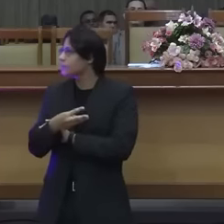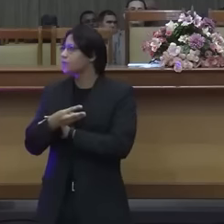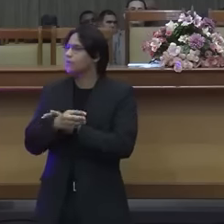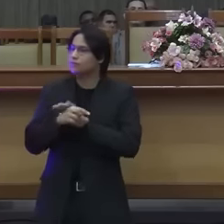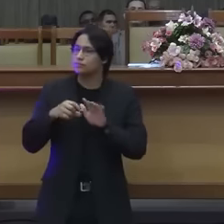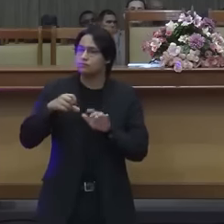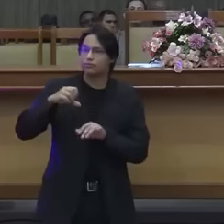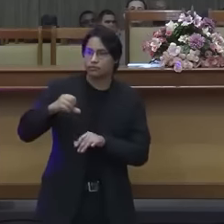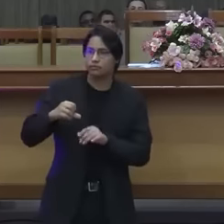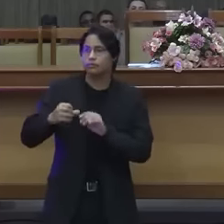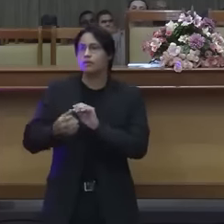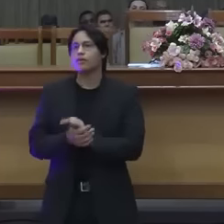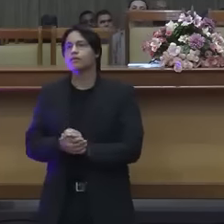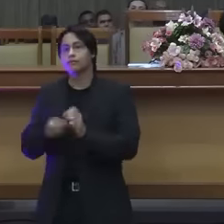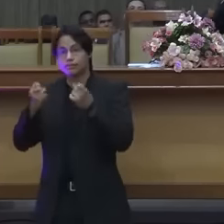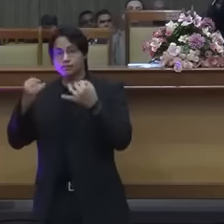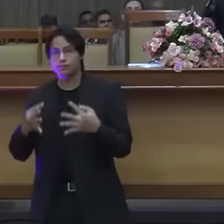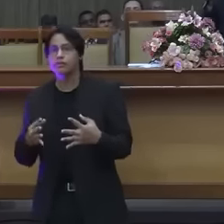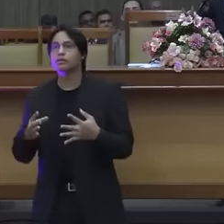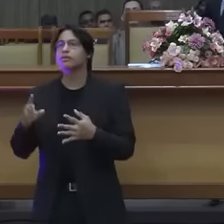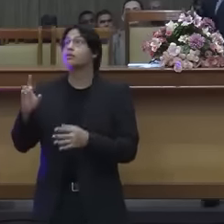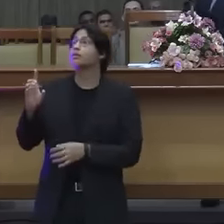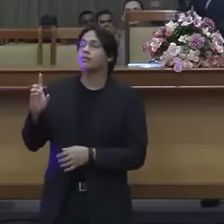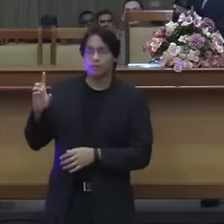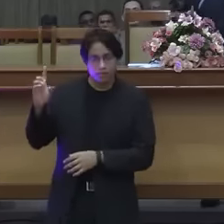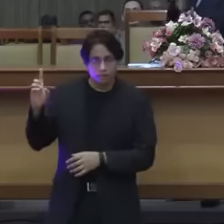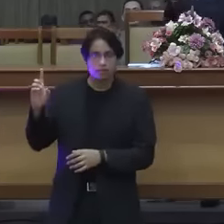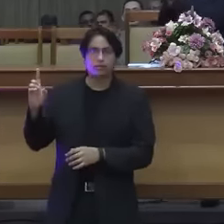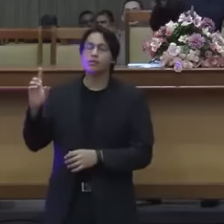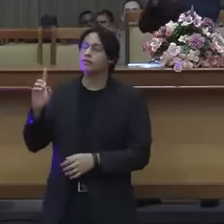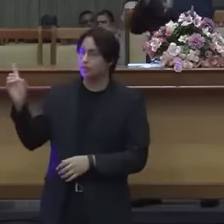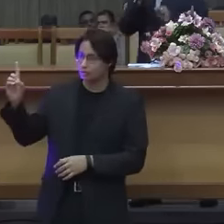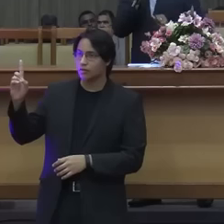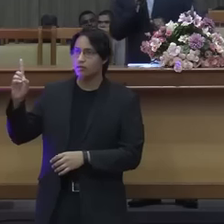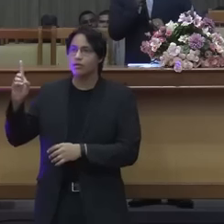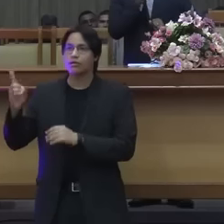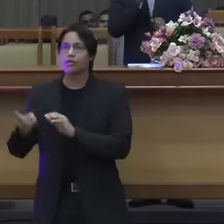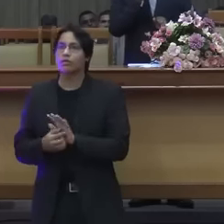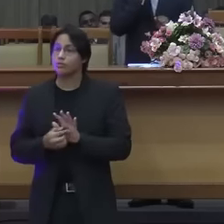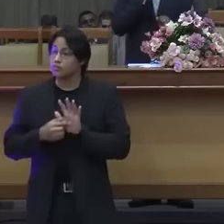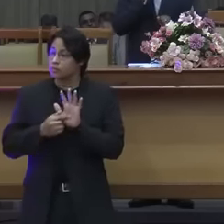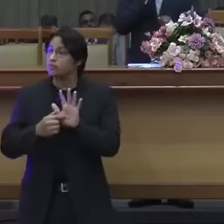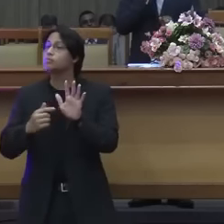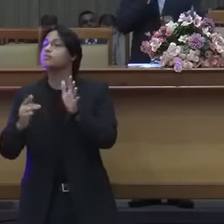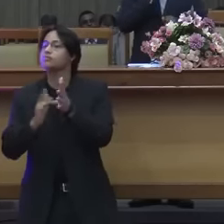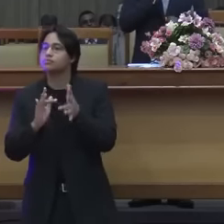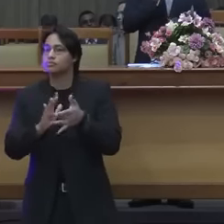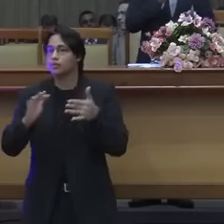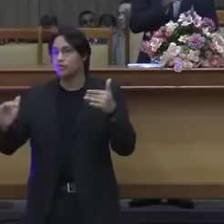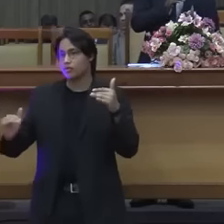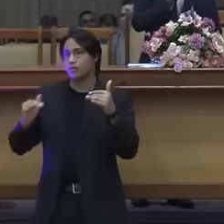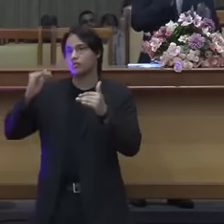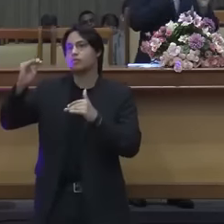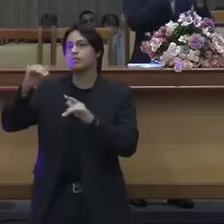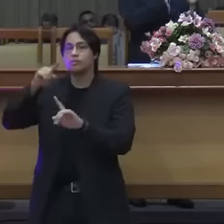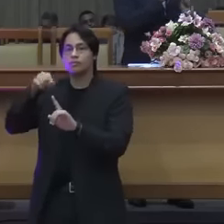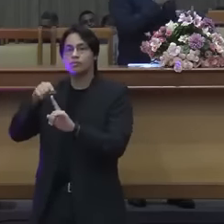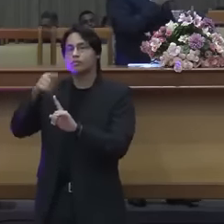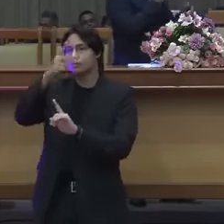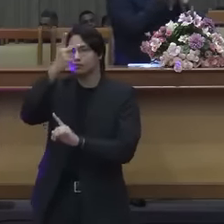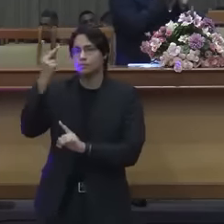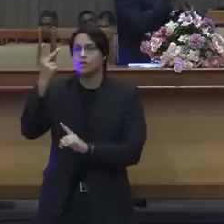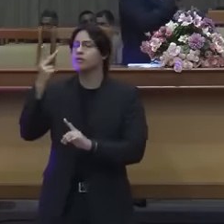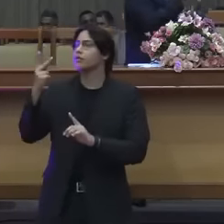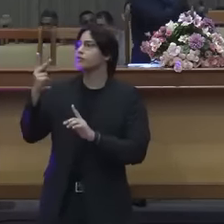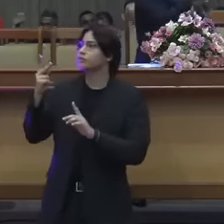nome, para que se dobre perante ele todos os joelhos. A Bíblia, ela